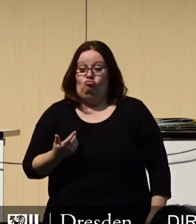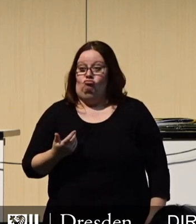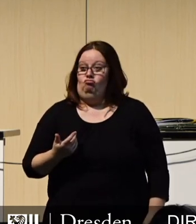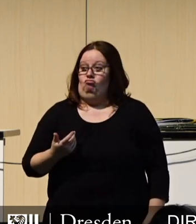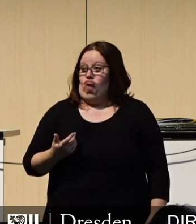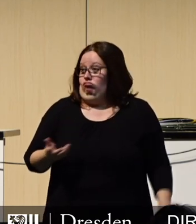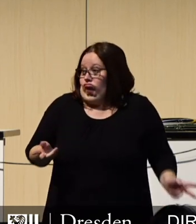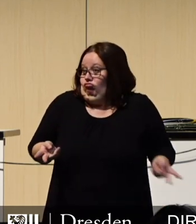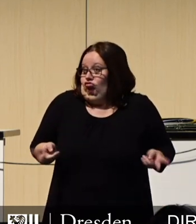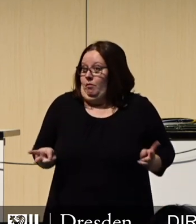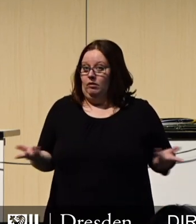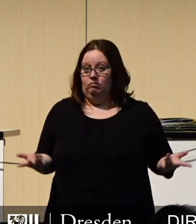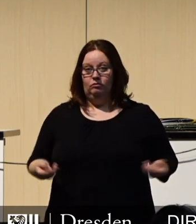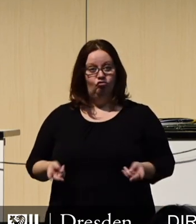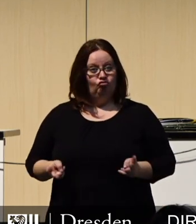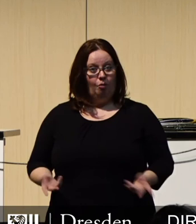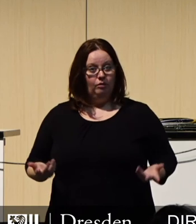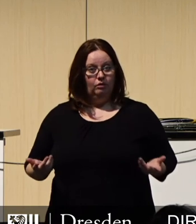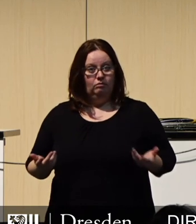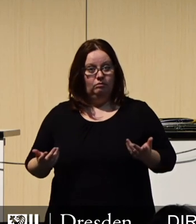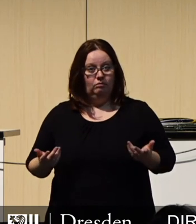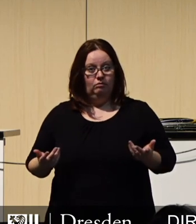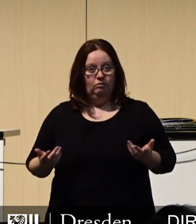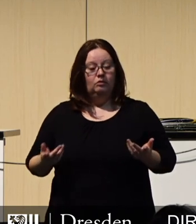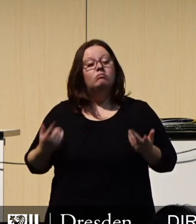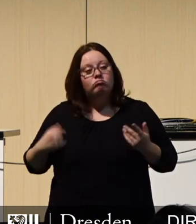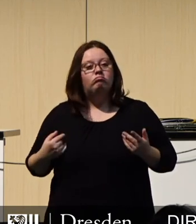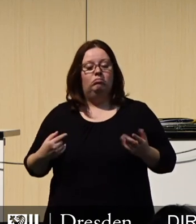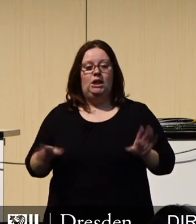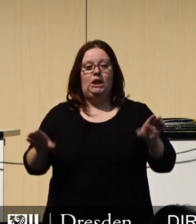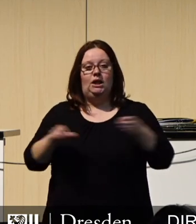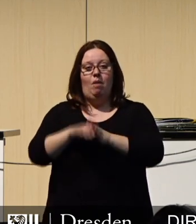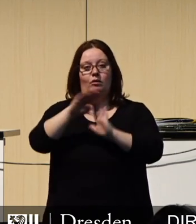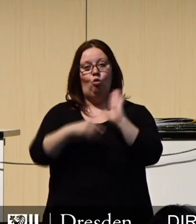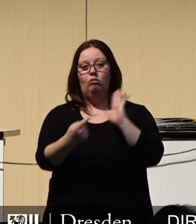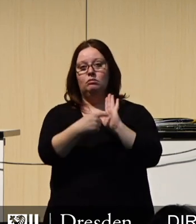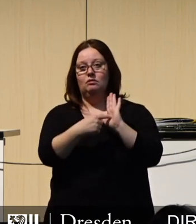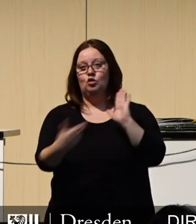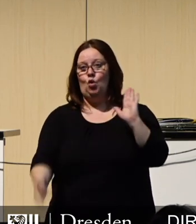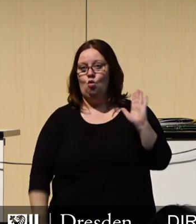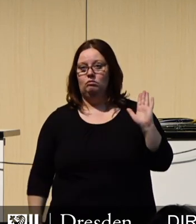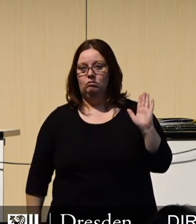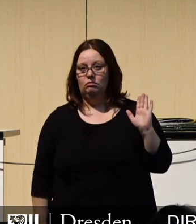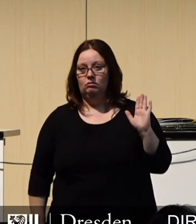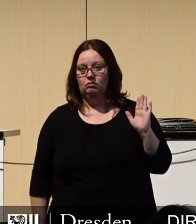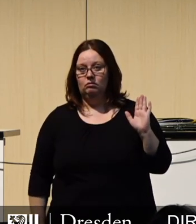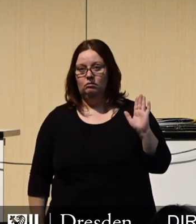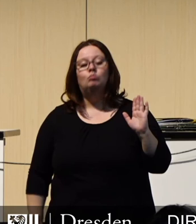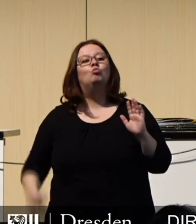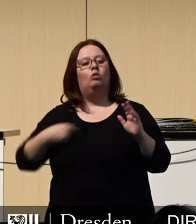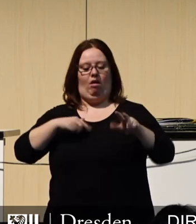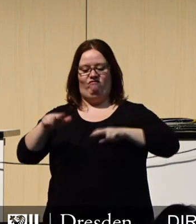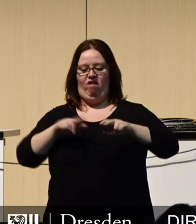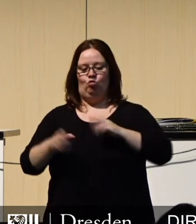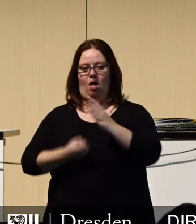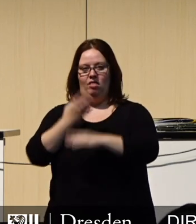natürlich völlig recht, denn so sieht es die Gemeindeordnung vor. Sie haben von der Verwaltung einen Entwurf erhalten,